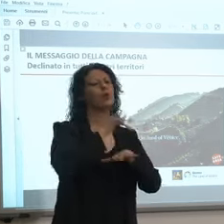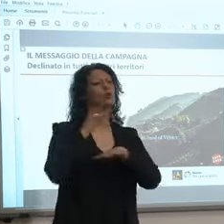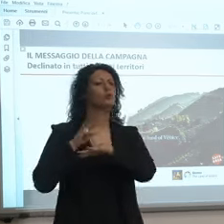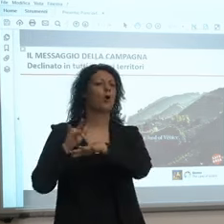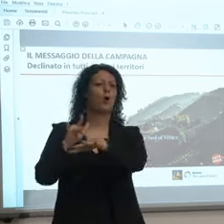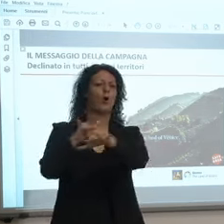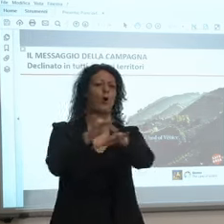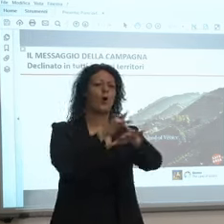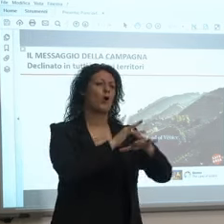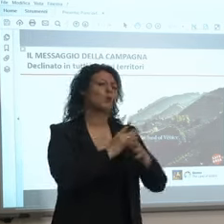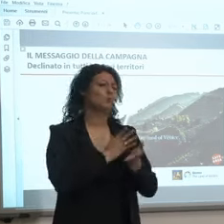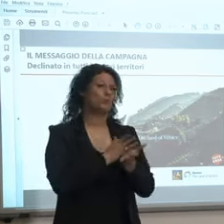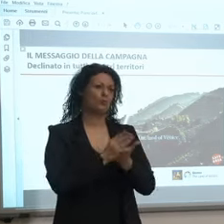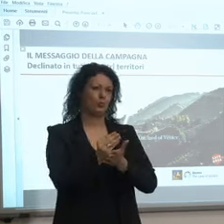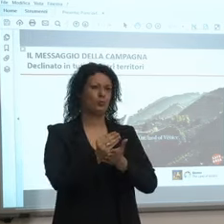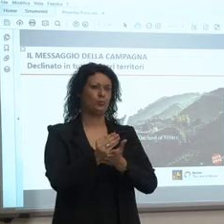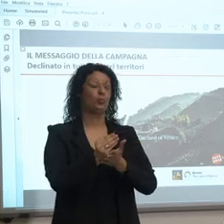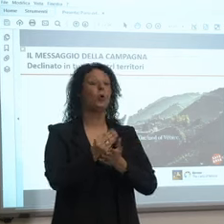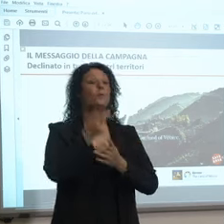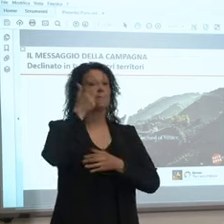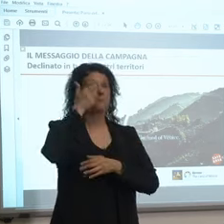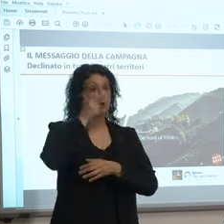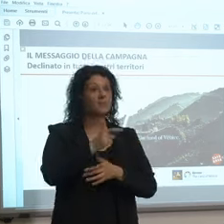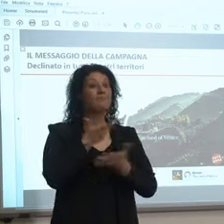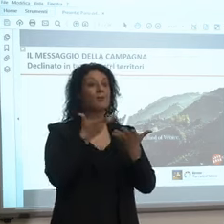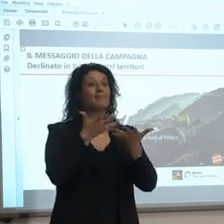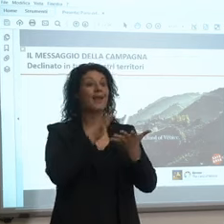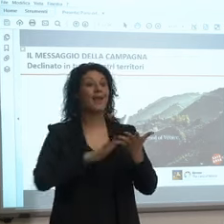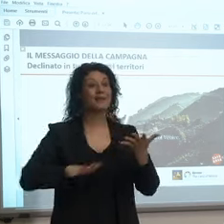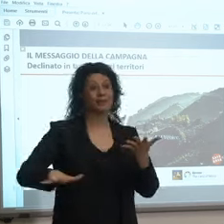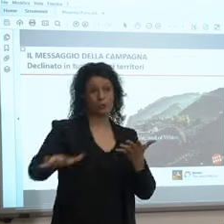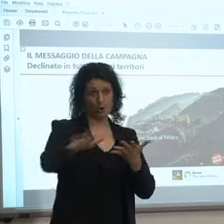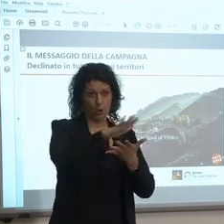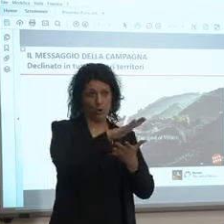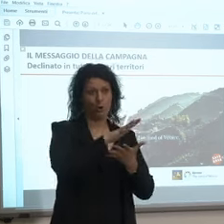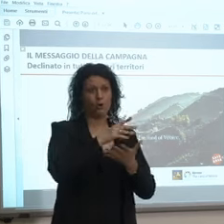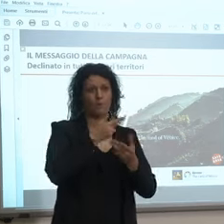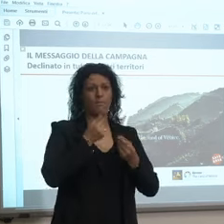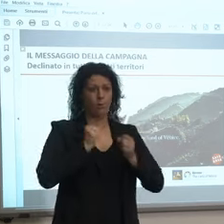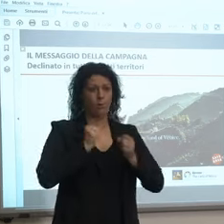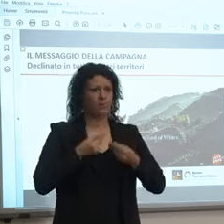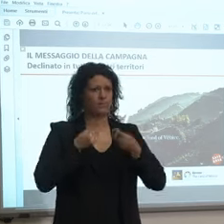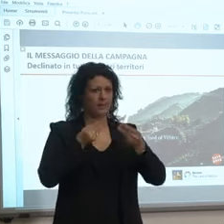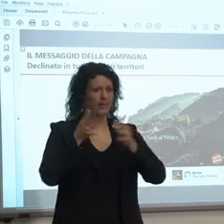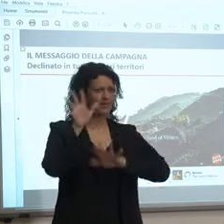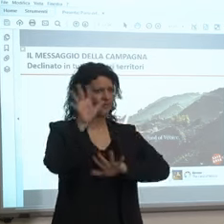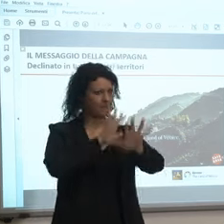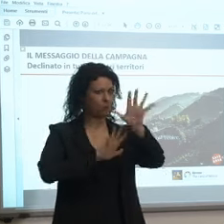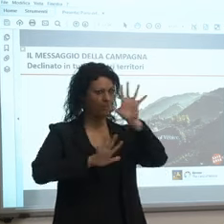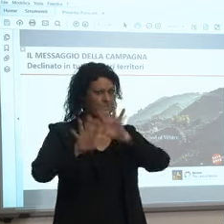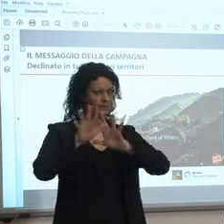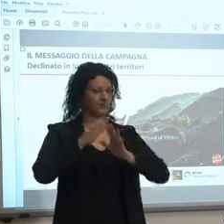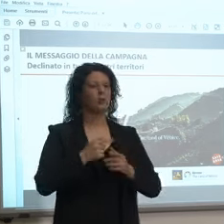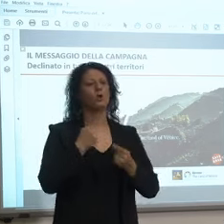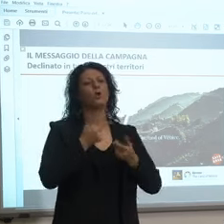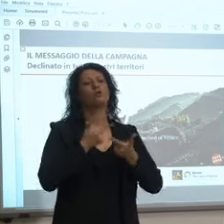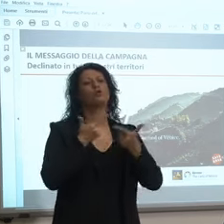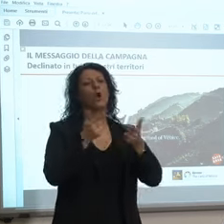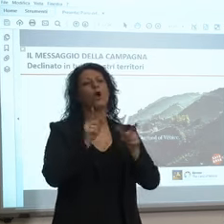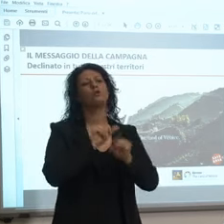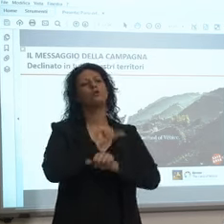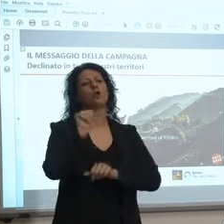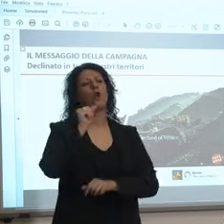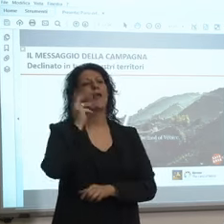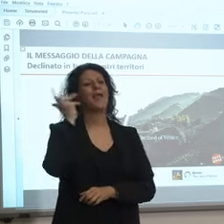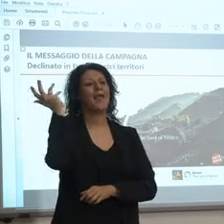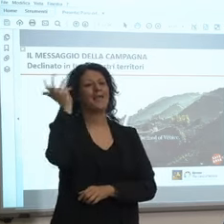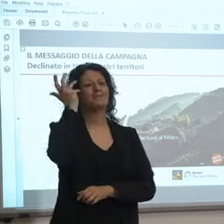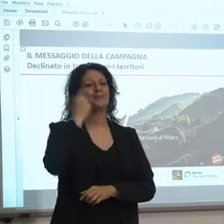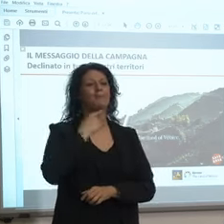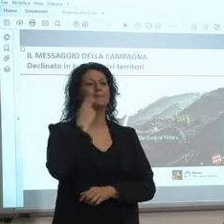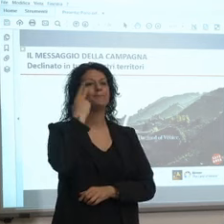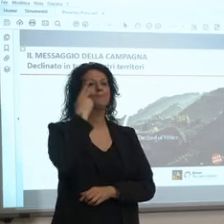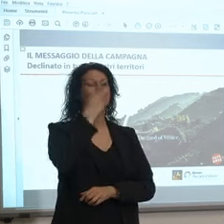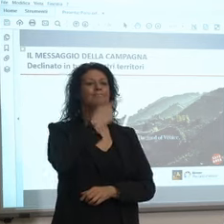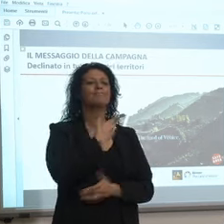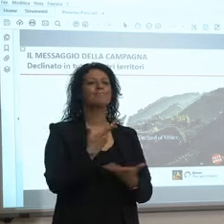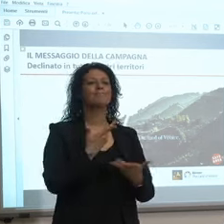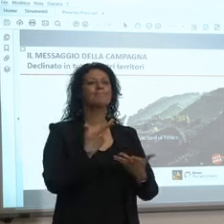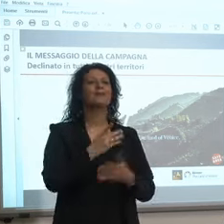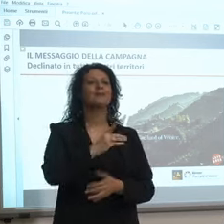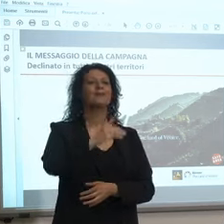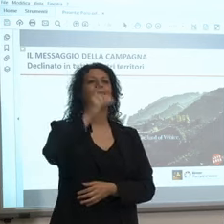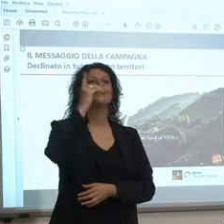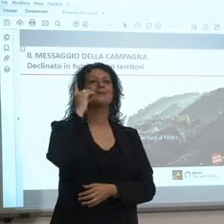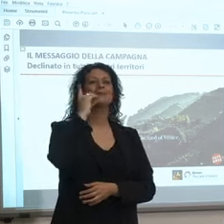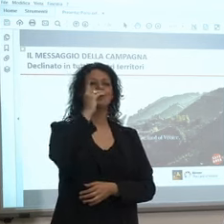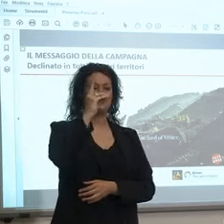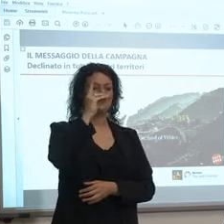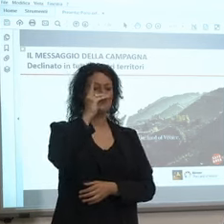a darci anche le informazioni se vuole essere rappresentato quindi questi sono solo esempi come vedete questa V grande Veneto the